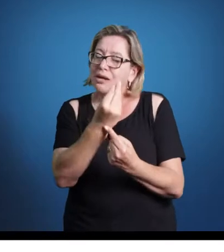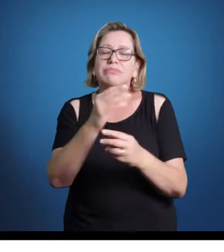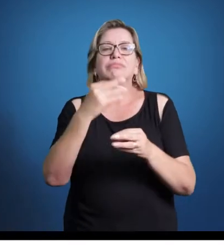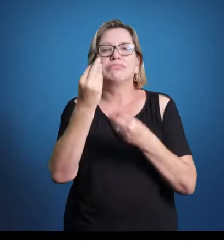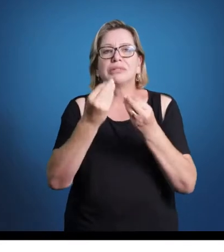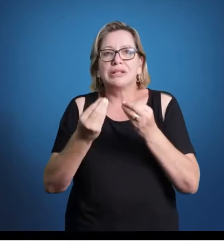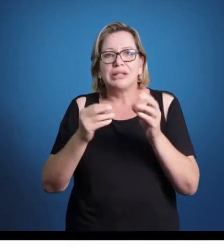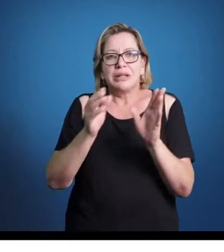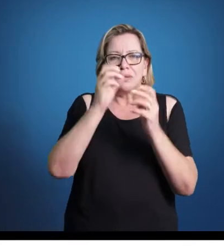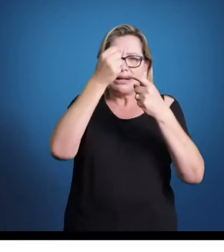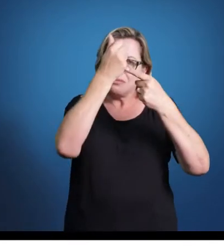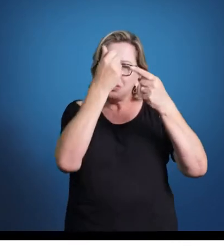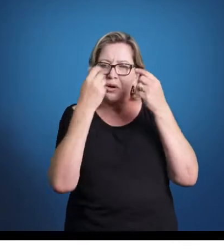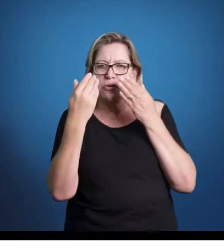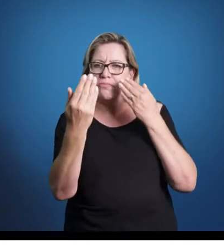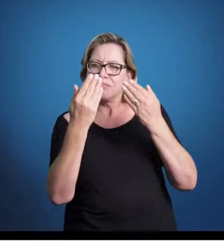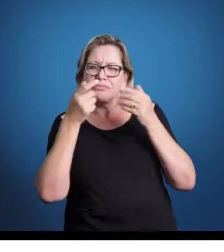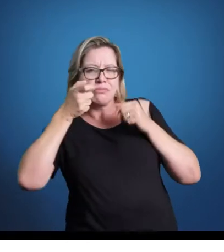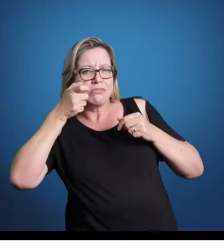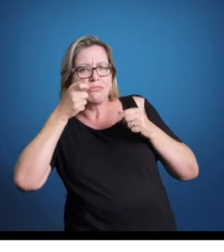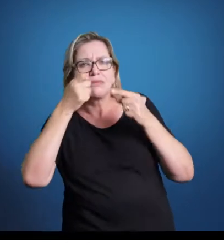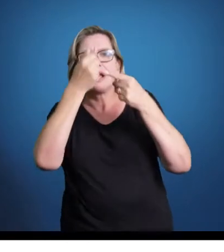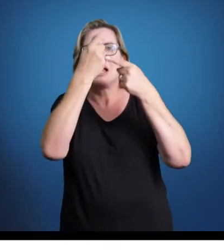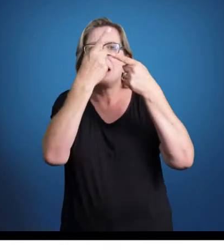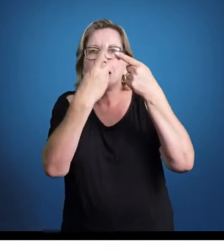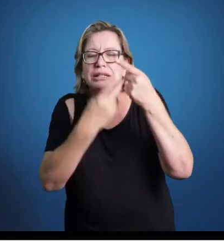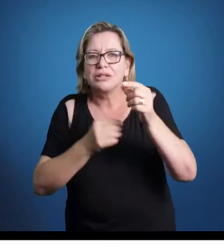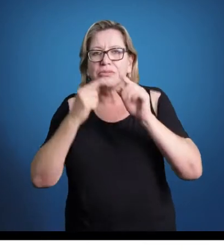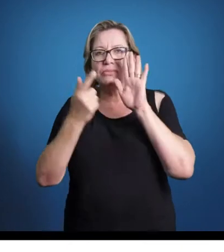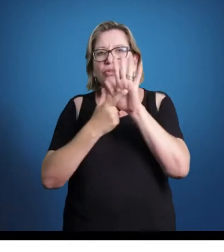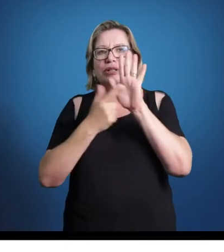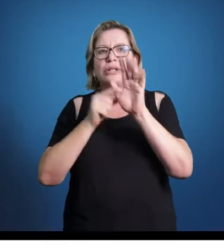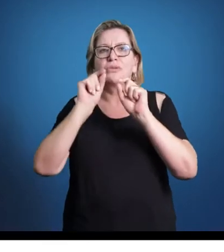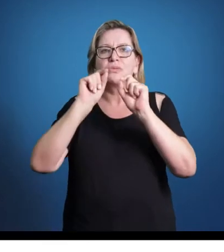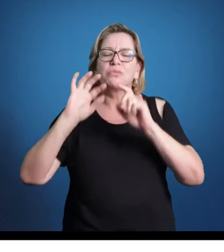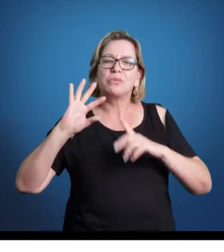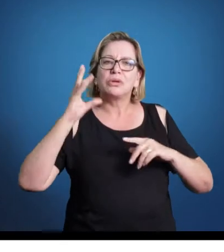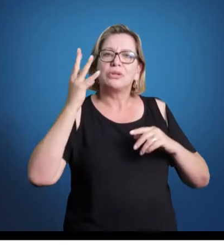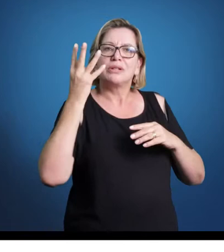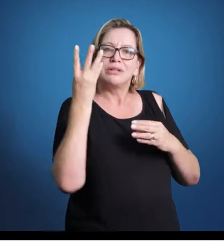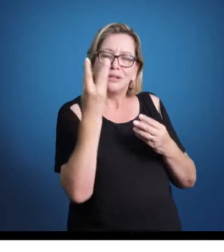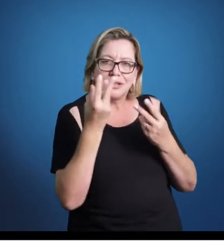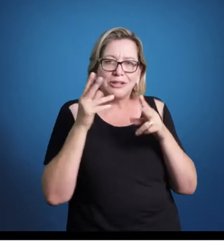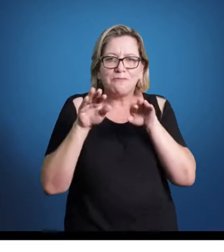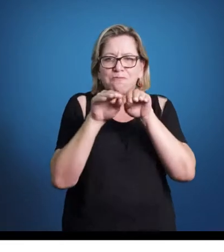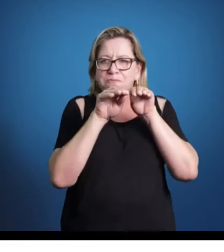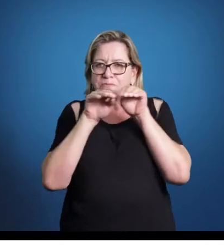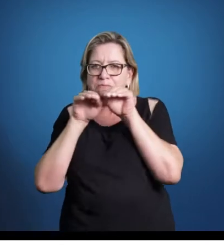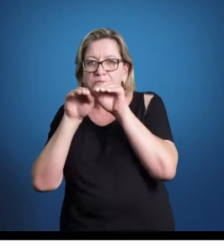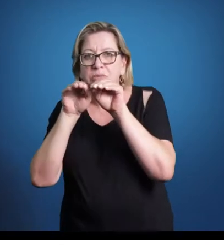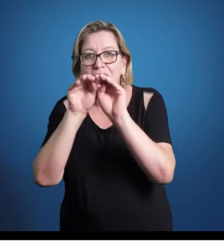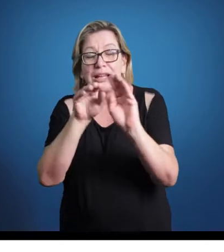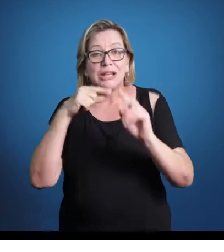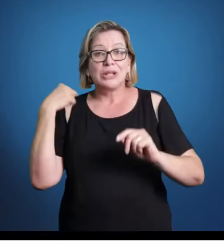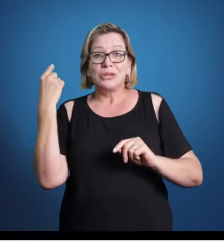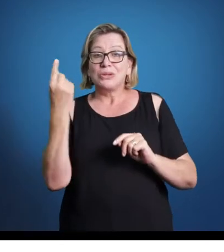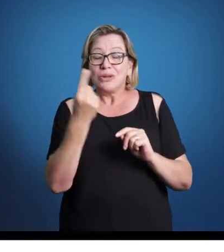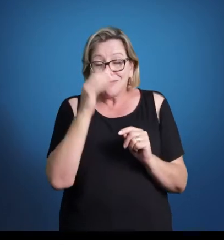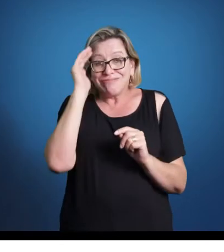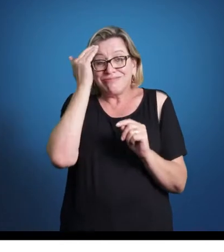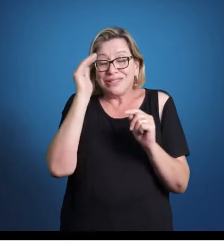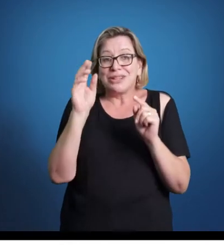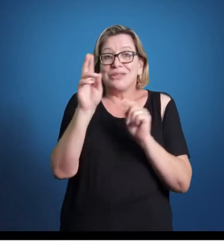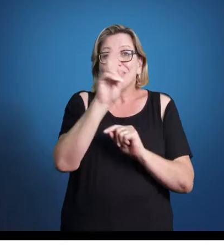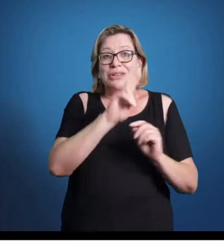em características e falar, olha, aqui nesse momento houve certo padrão hegemônico ou padrão homogêneo e aí então entendemos aquilo, nomeamos